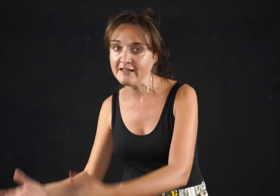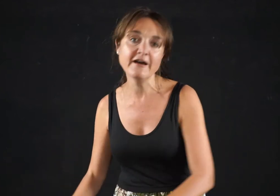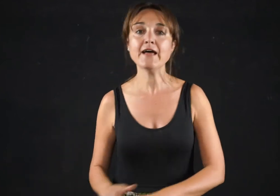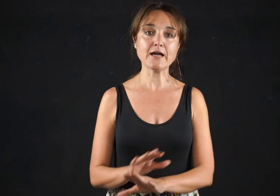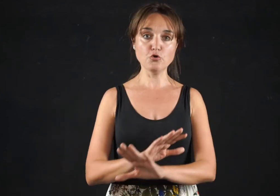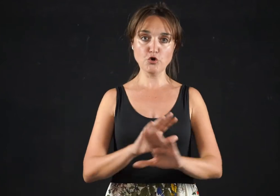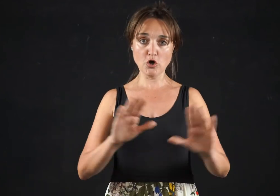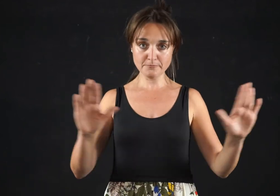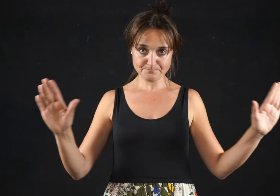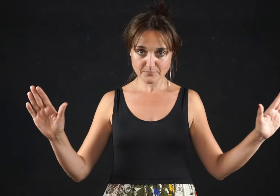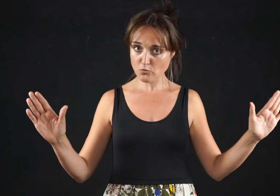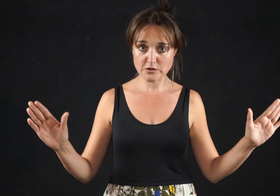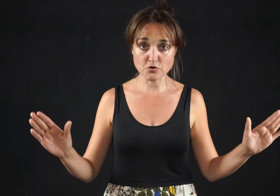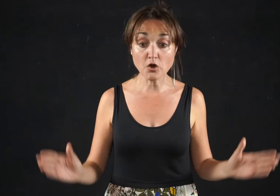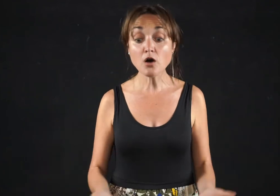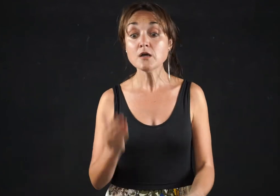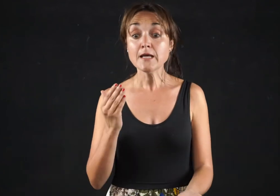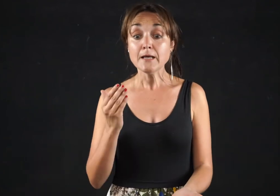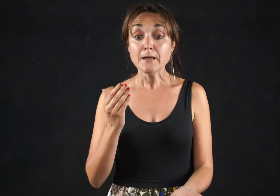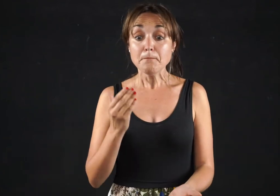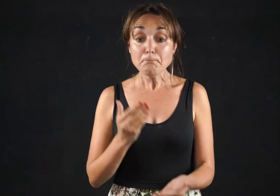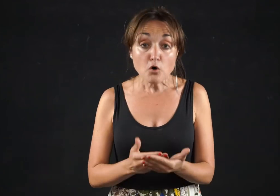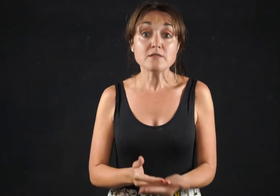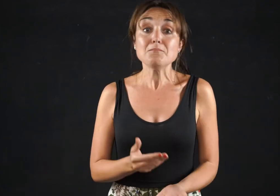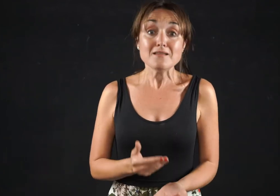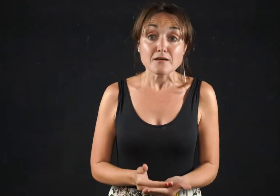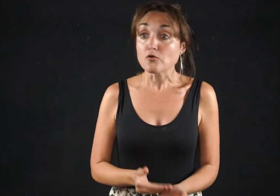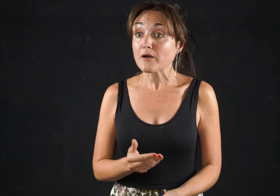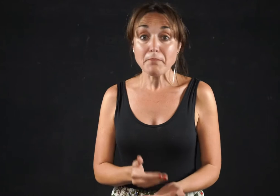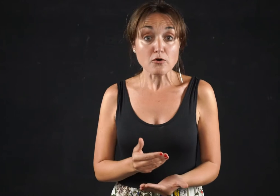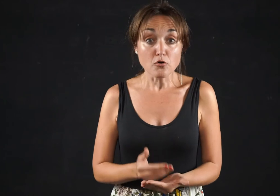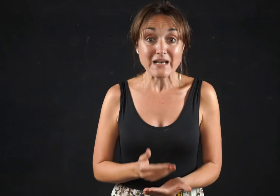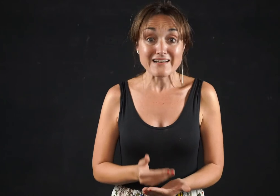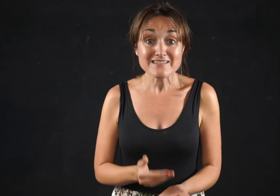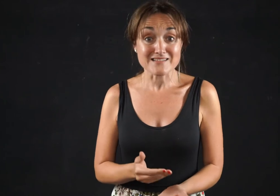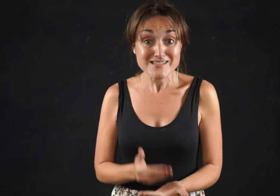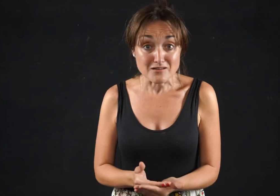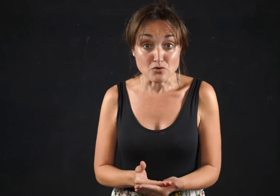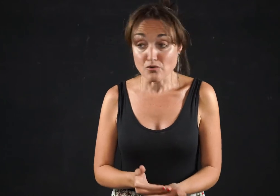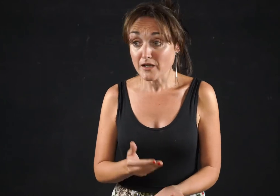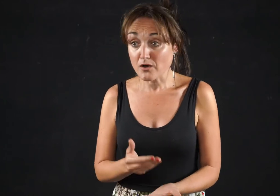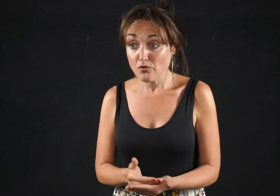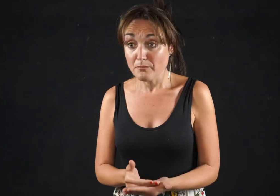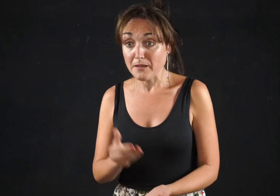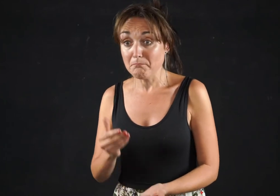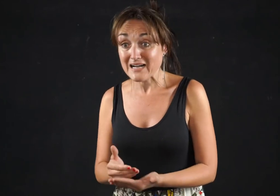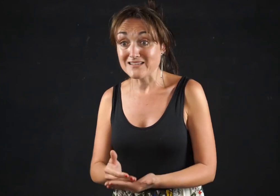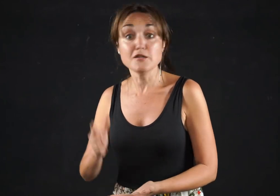Ecco, no, questo no. Molti mi dicono che parlo come la Litizzetto e come Magda di